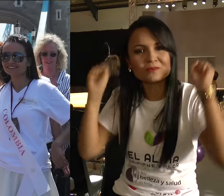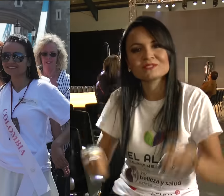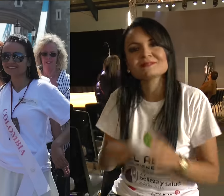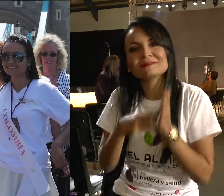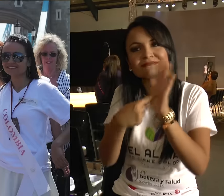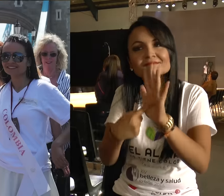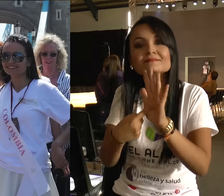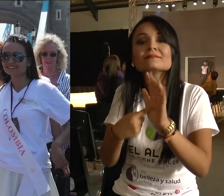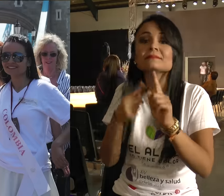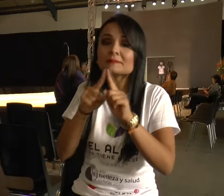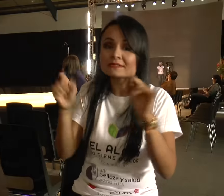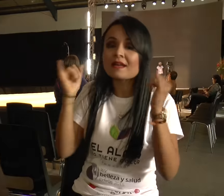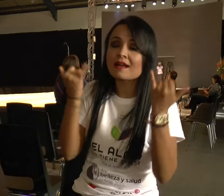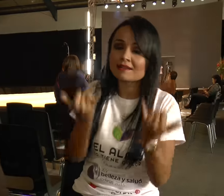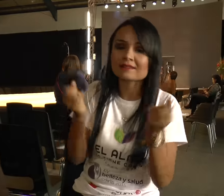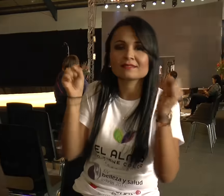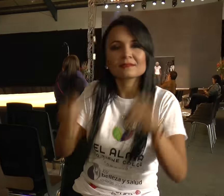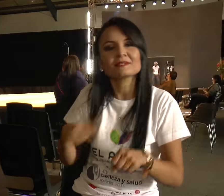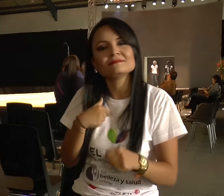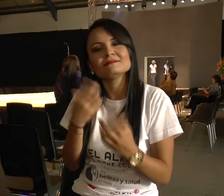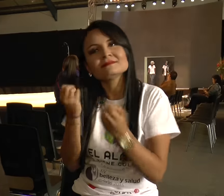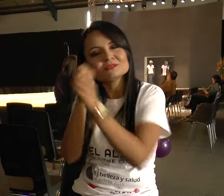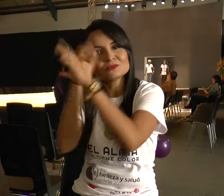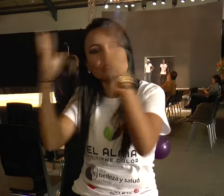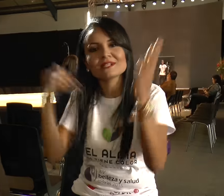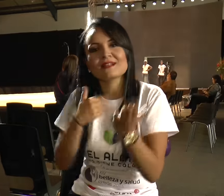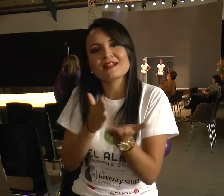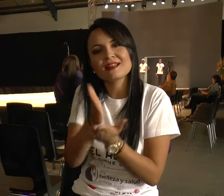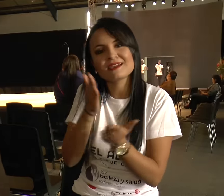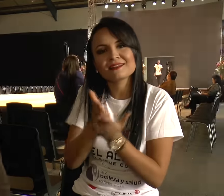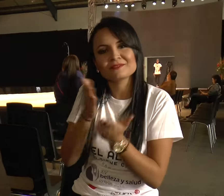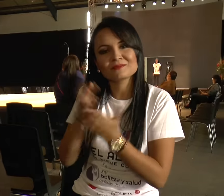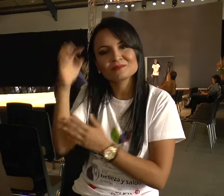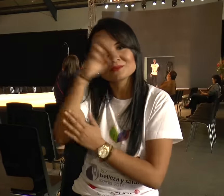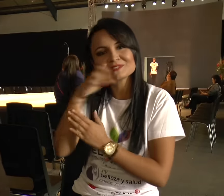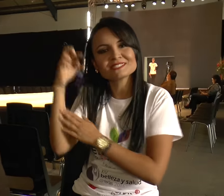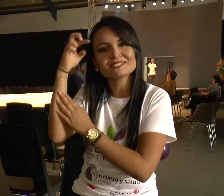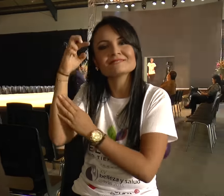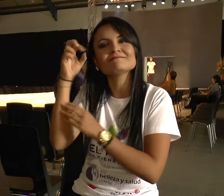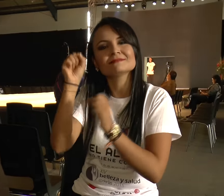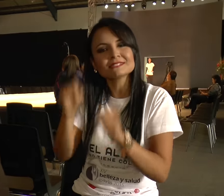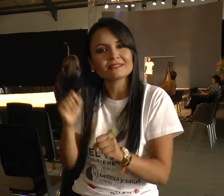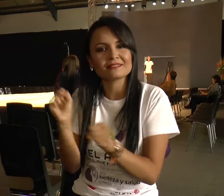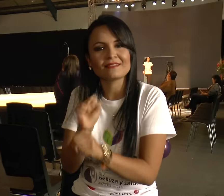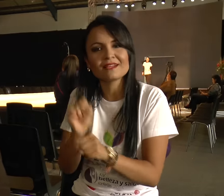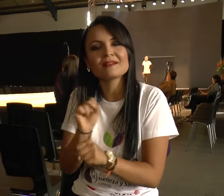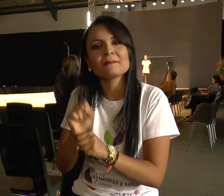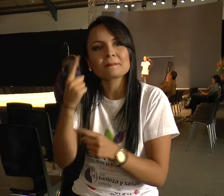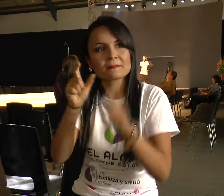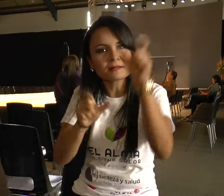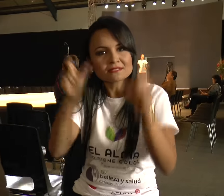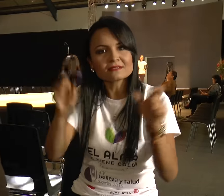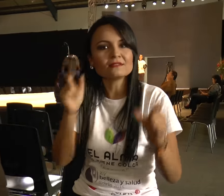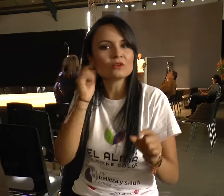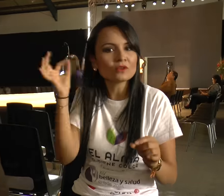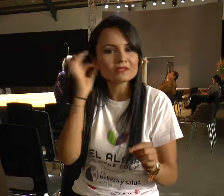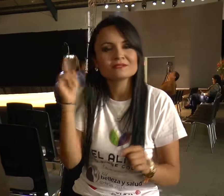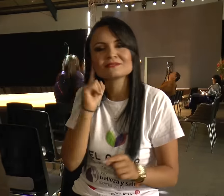cuanto a mi carrera profesional es trabajar por las personas sordas, que haya igualdad de condición con las personas oyentes.